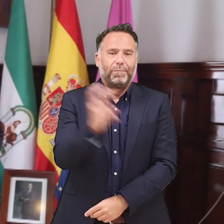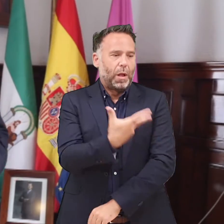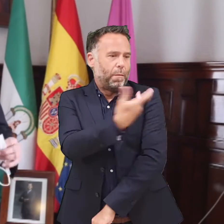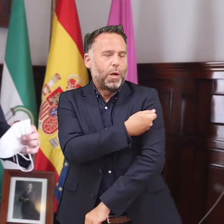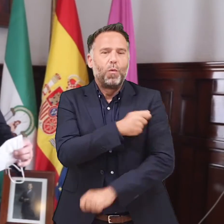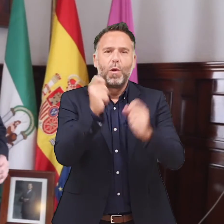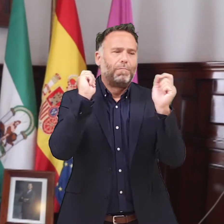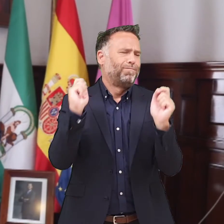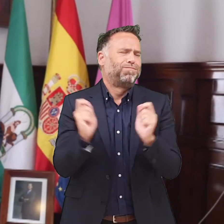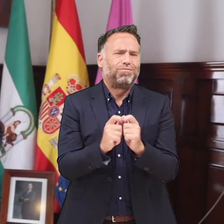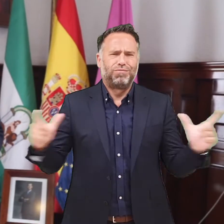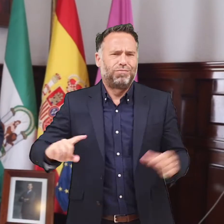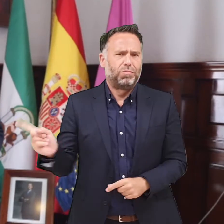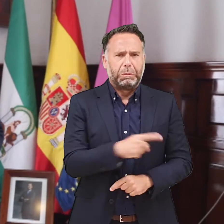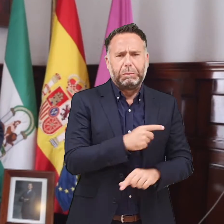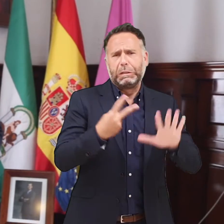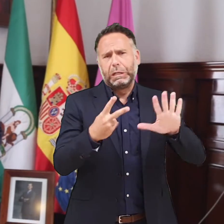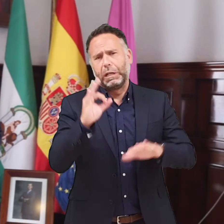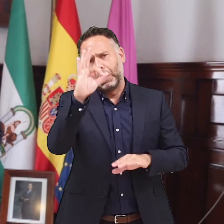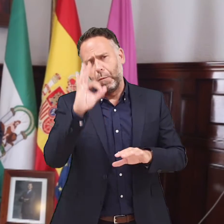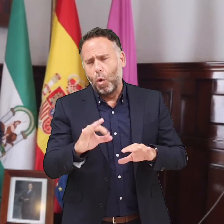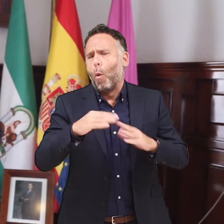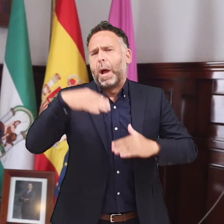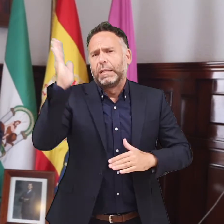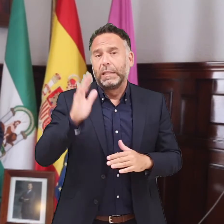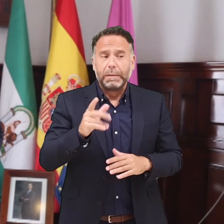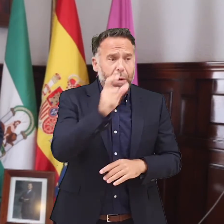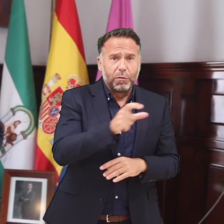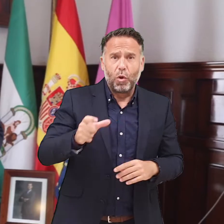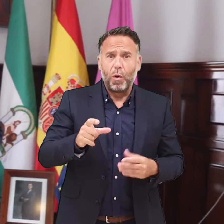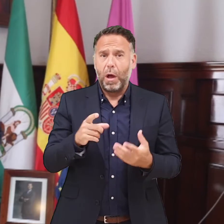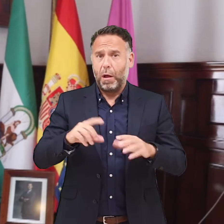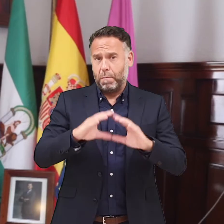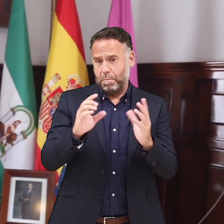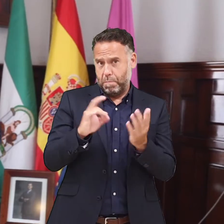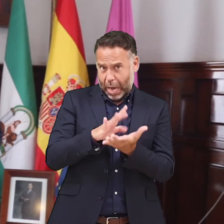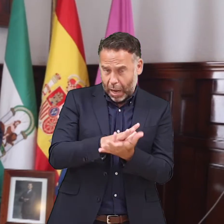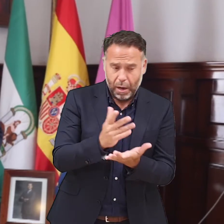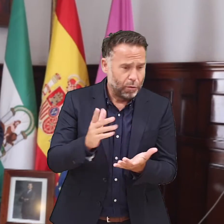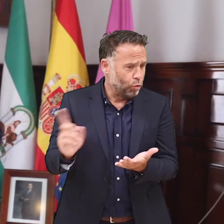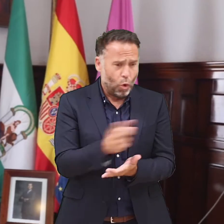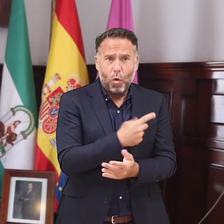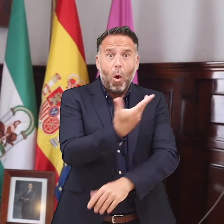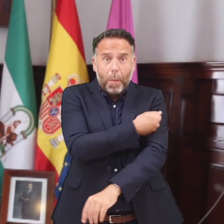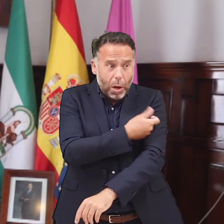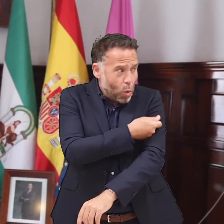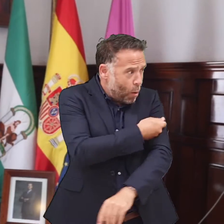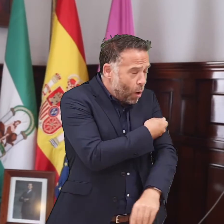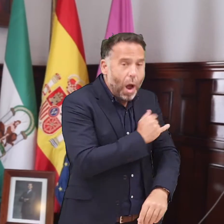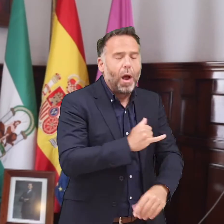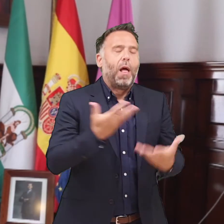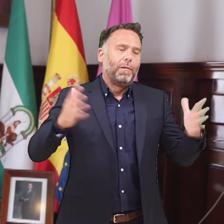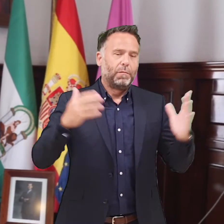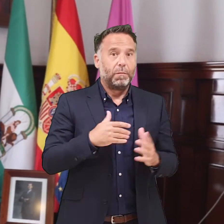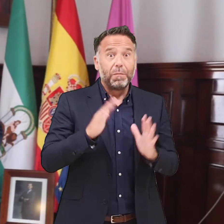en el porcentaje adecuado de población, 70% o más de 70%. Mientras llegue la vacuna, tenemos que actuar de una manera proactiva,